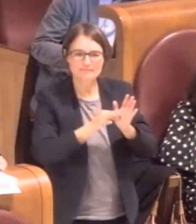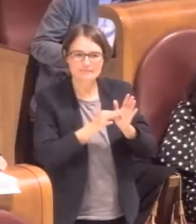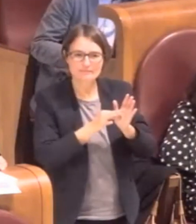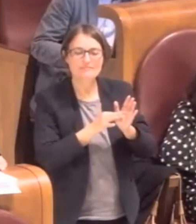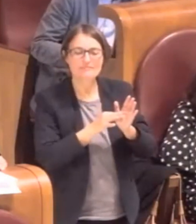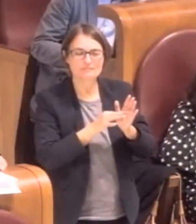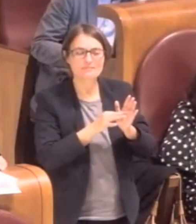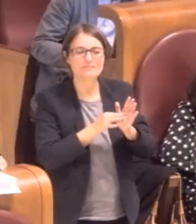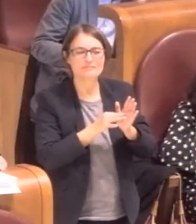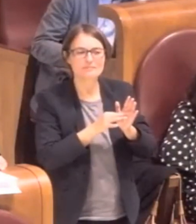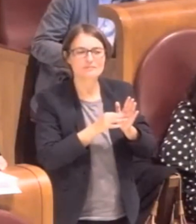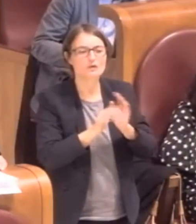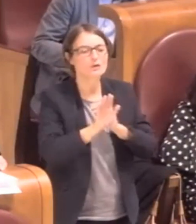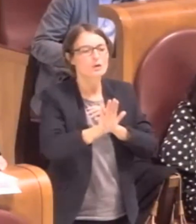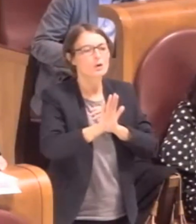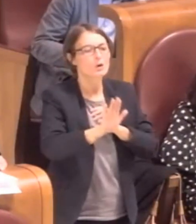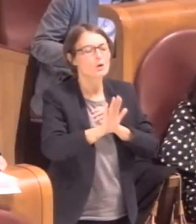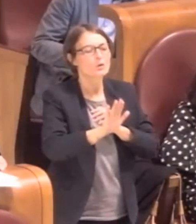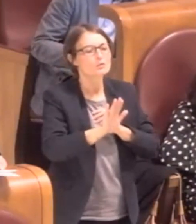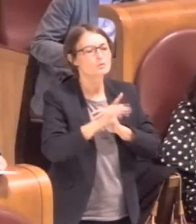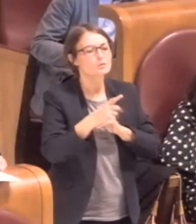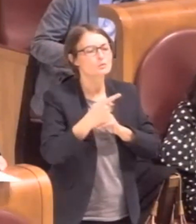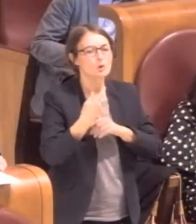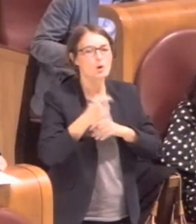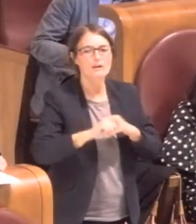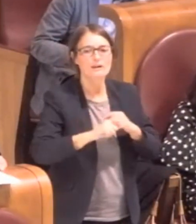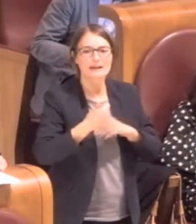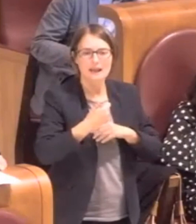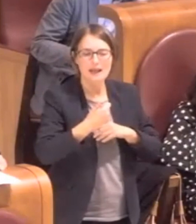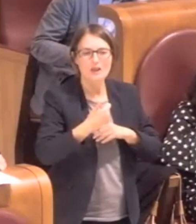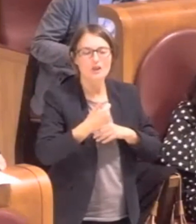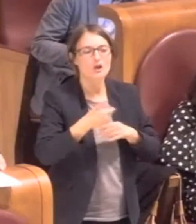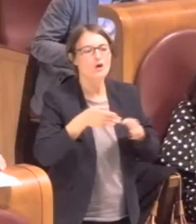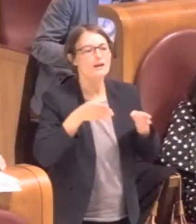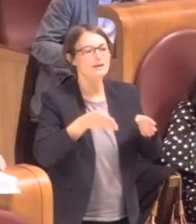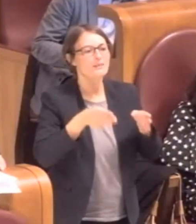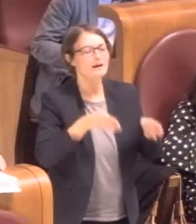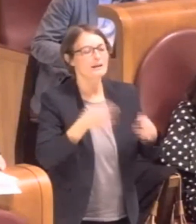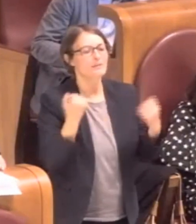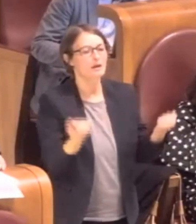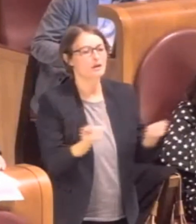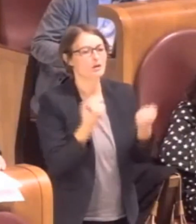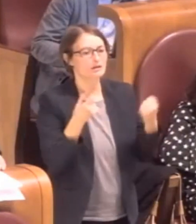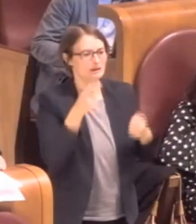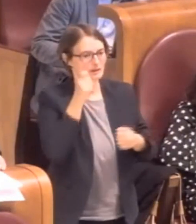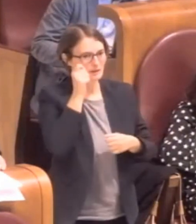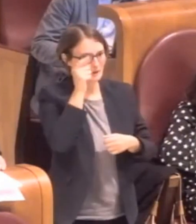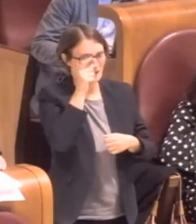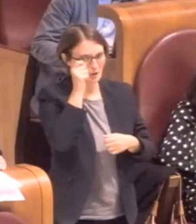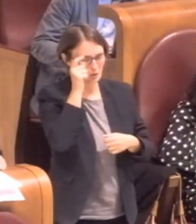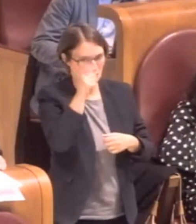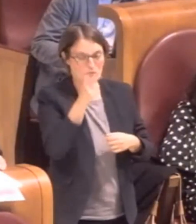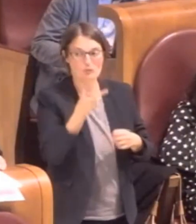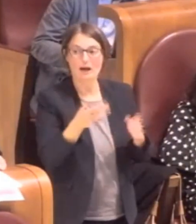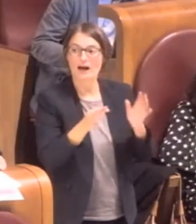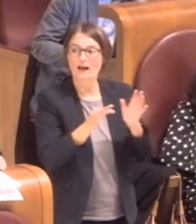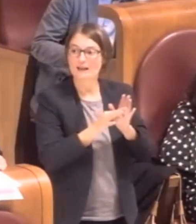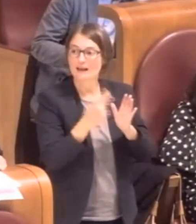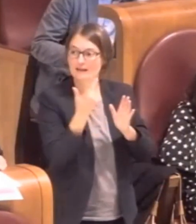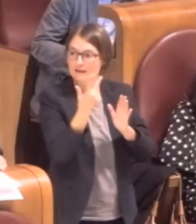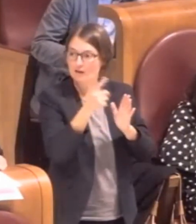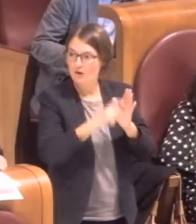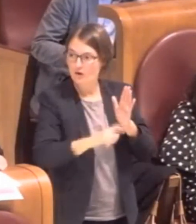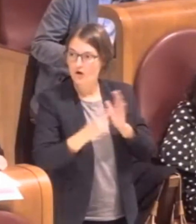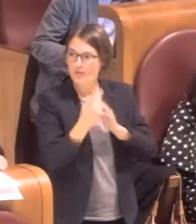direttore del dipartimento attività culturali. All'articolo 3 comma 2 abbiamo portato la